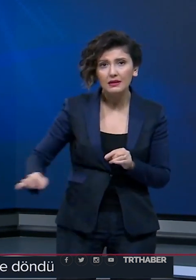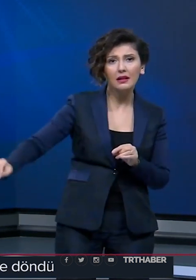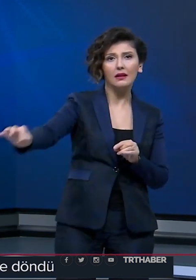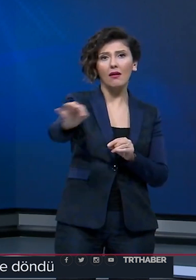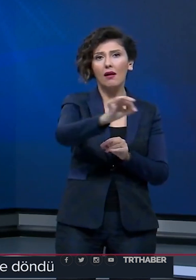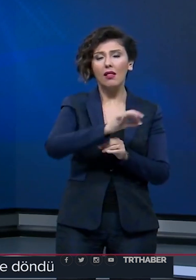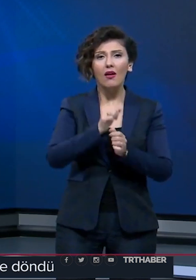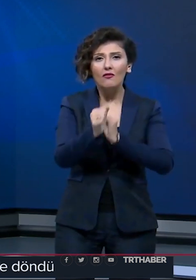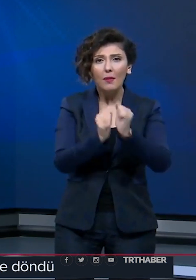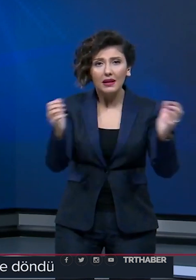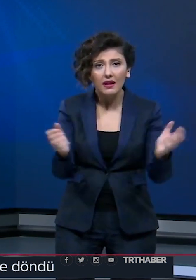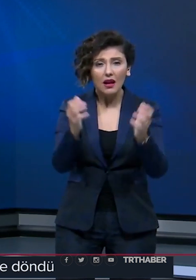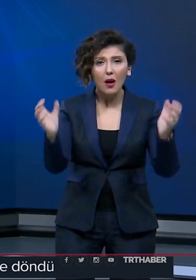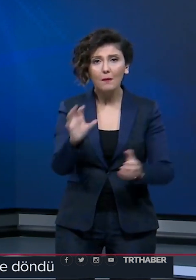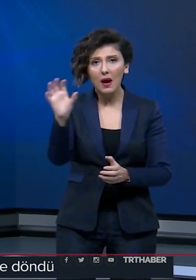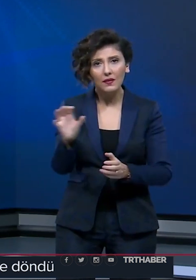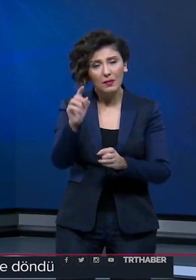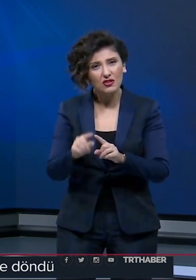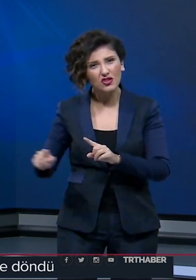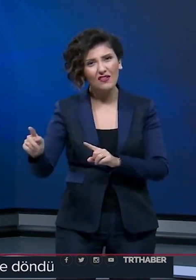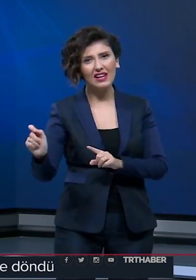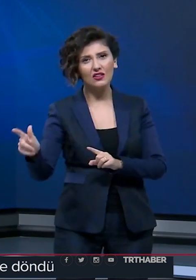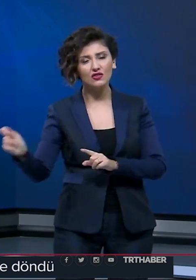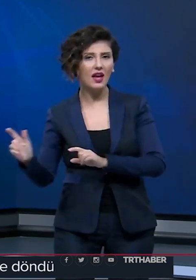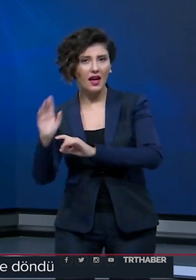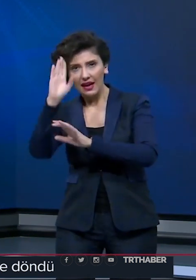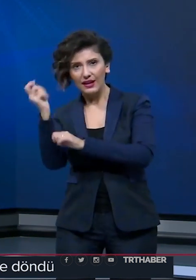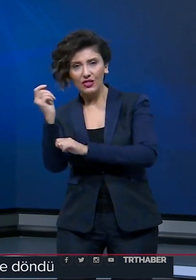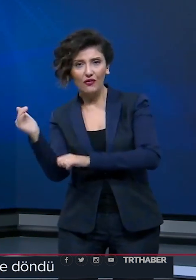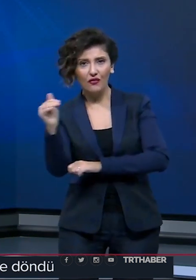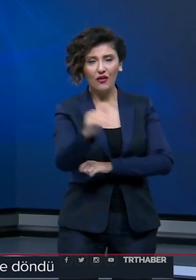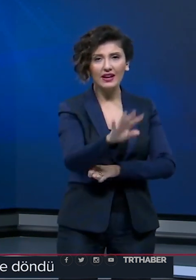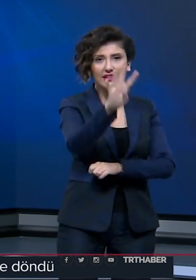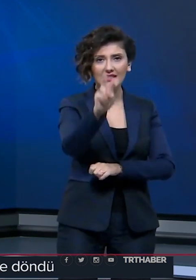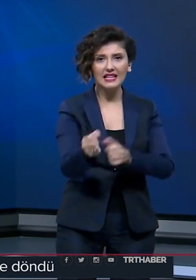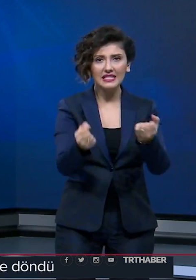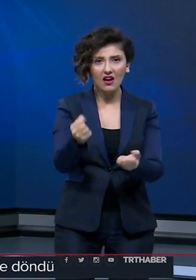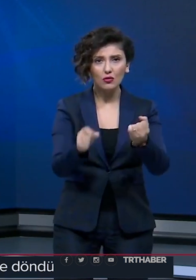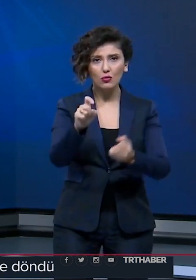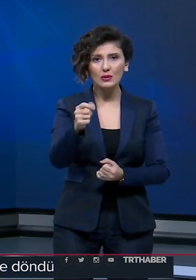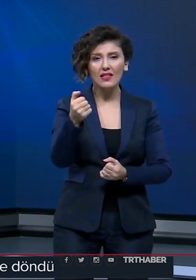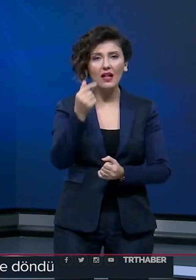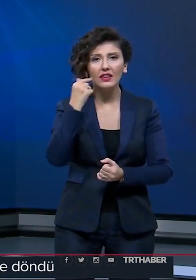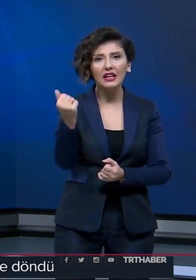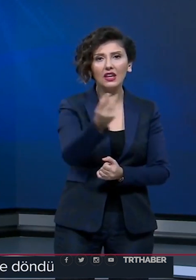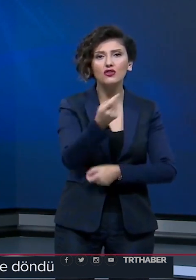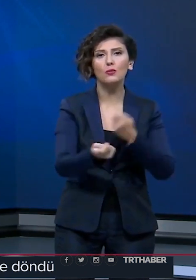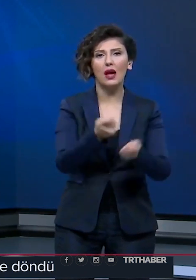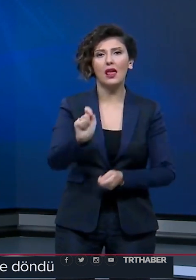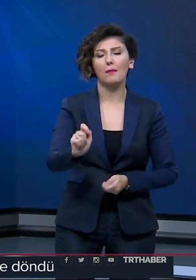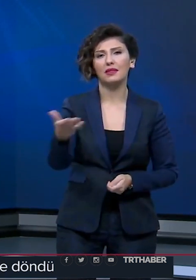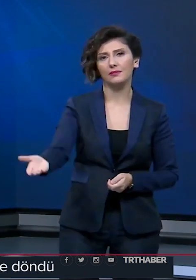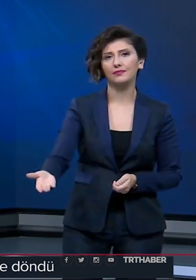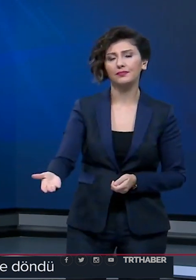alanda kurulu fabrikadaki yangına Maltepe ve çevre ilçelerden itfaiye ekipleri, 48 araç ve 96 personelle müdahale